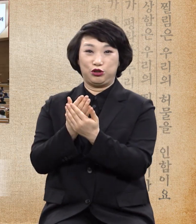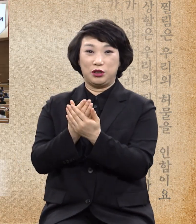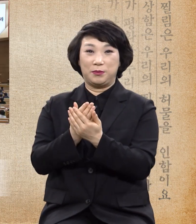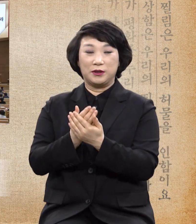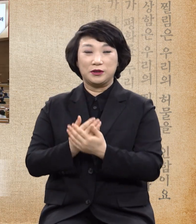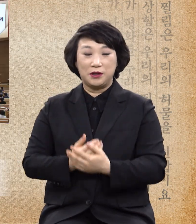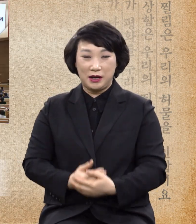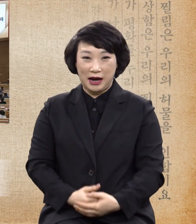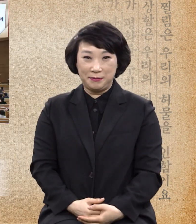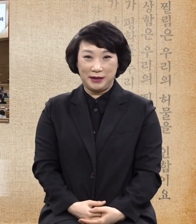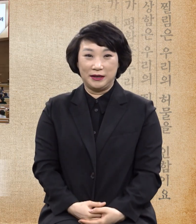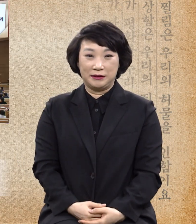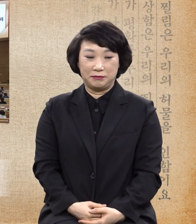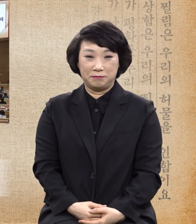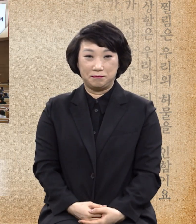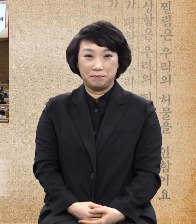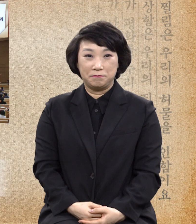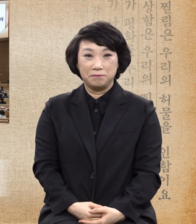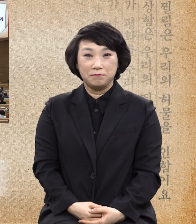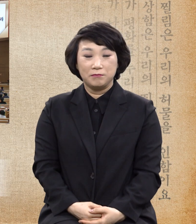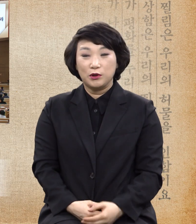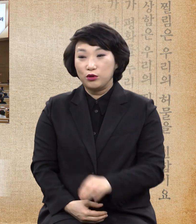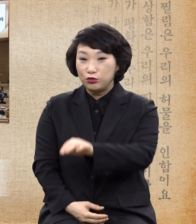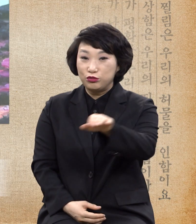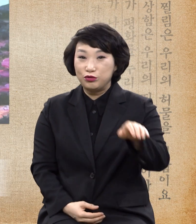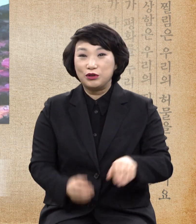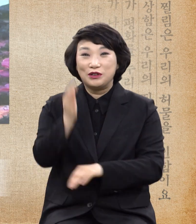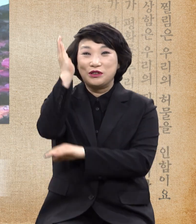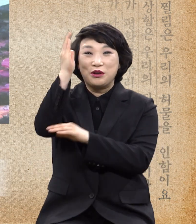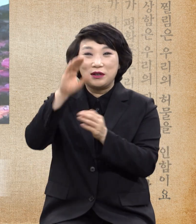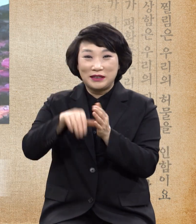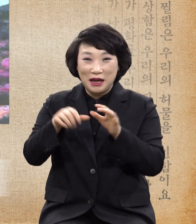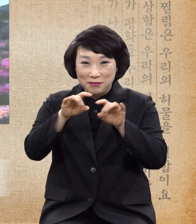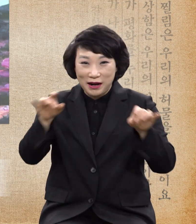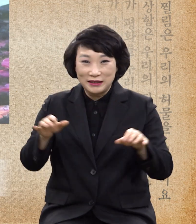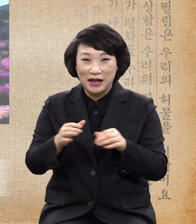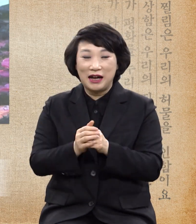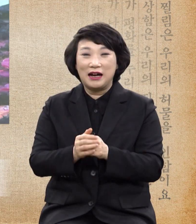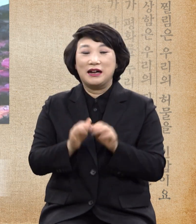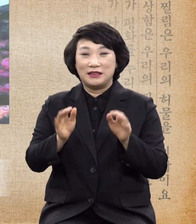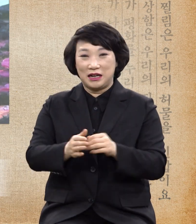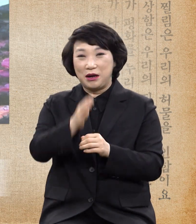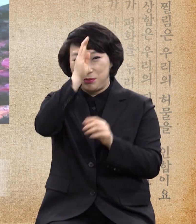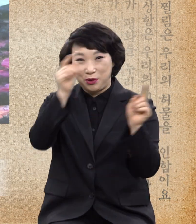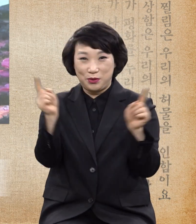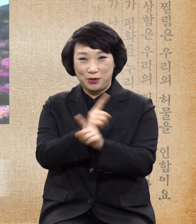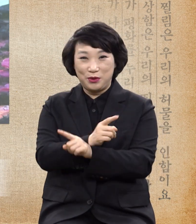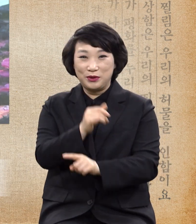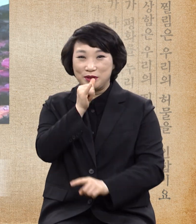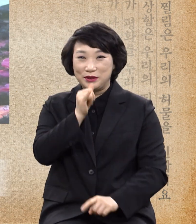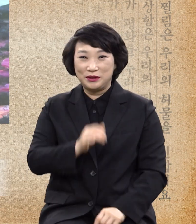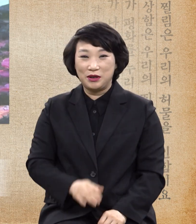의의의 길로 우리는 설교 시간마다 치료하려고 오는 거요 그것이